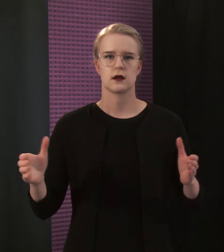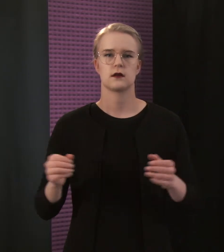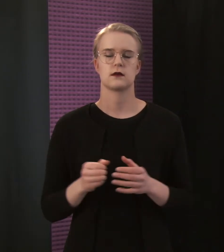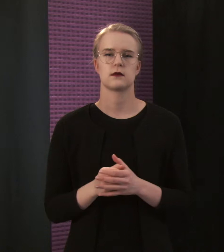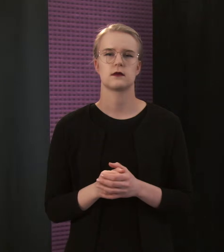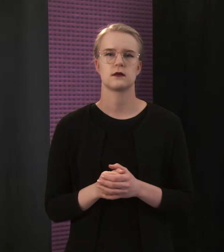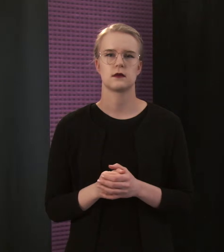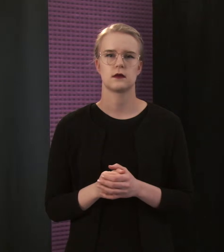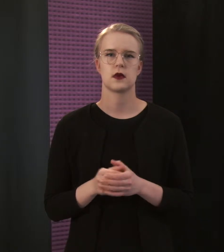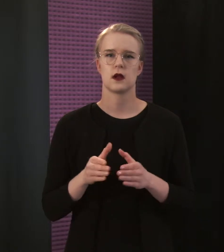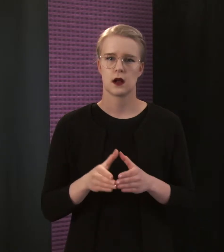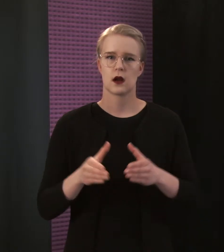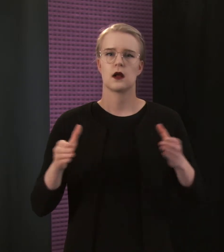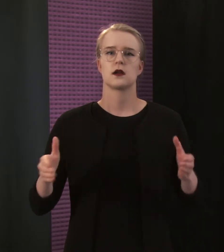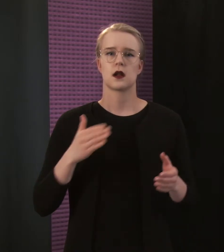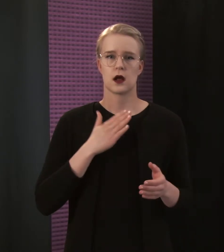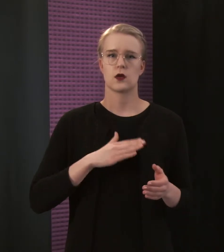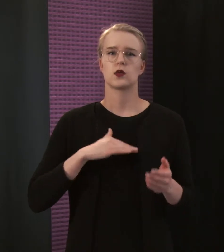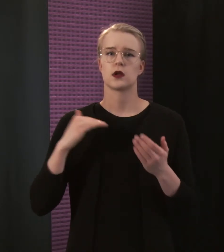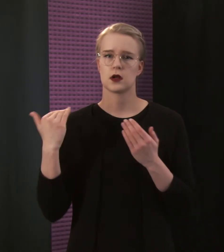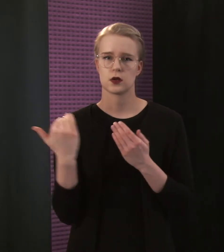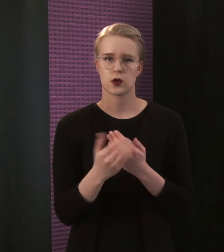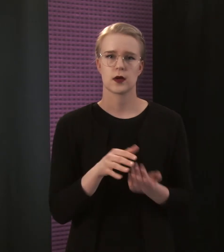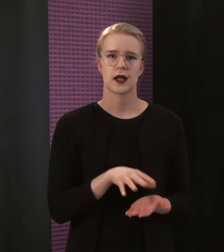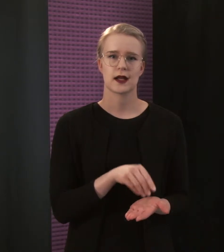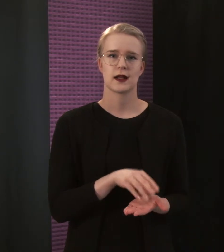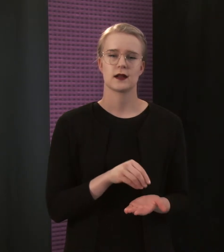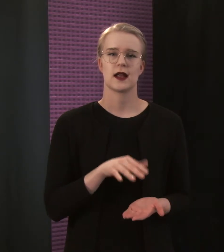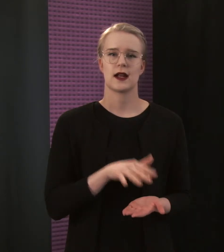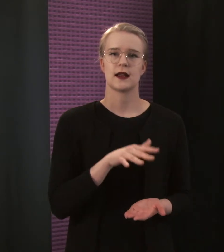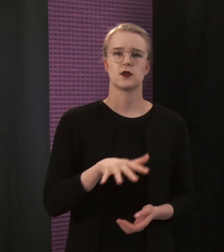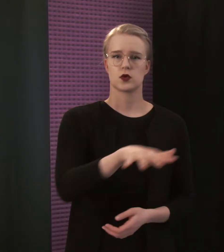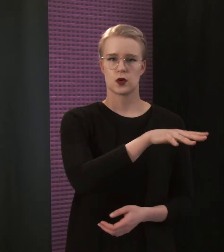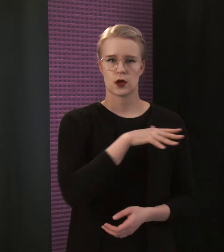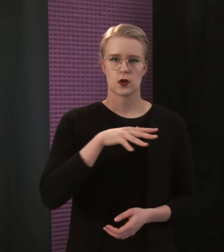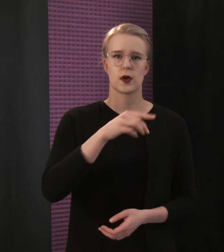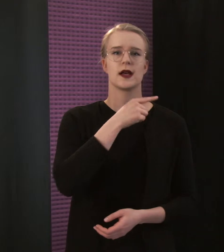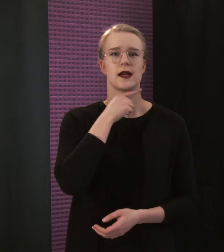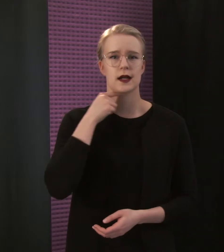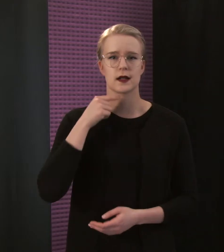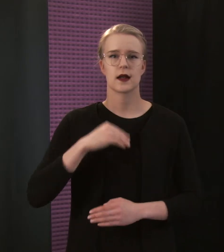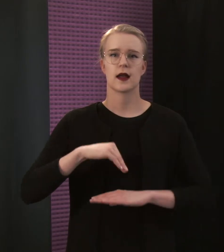Laajennuksella halutaan turvata kipsin läjitysalueen riittävyys vähintään vuoteen